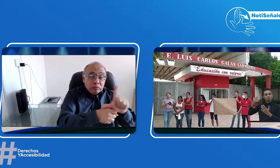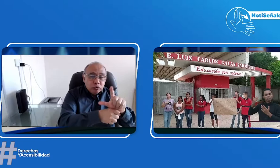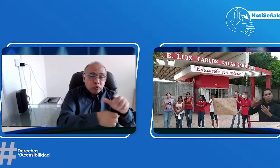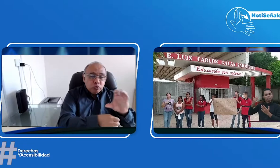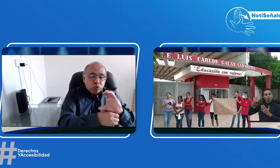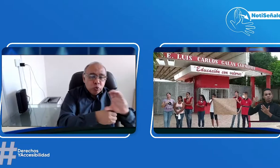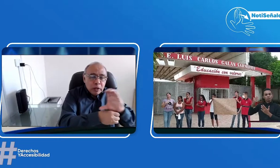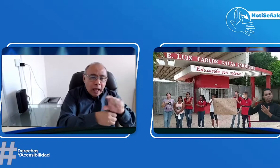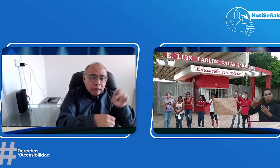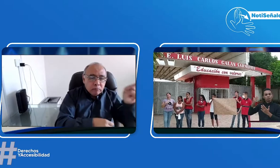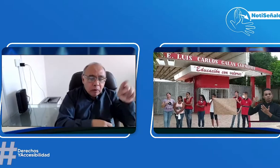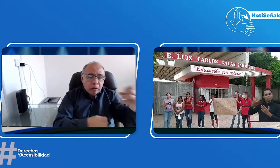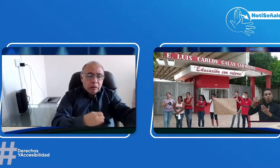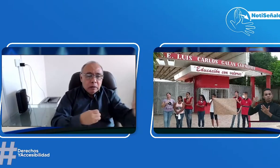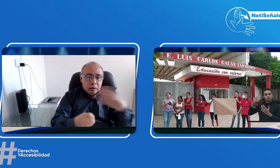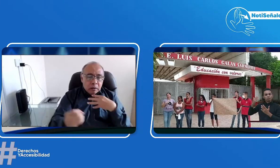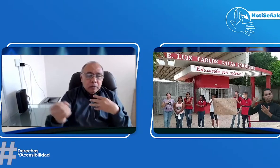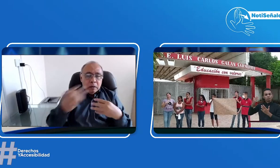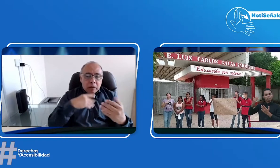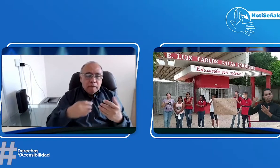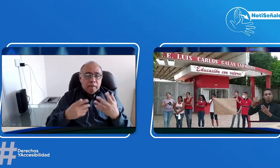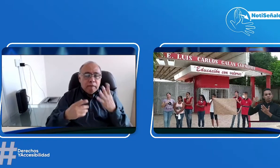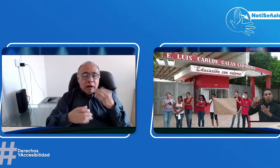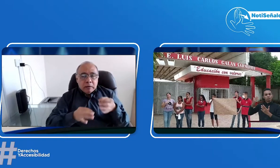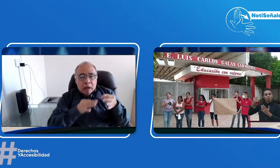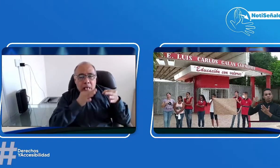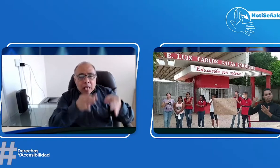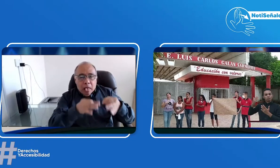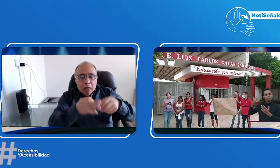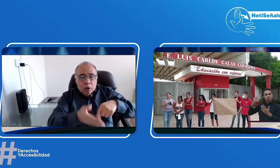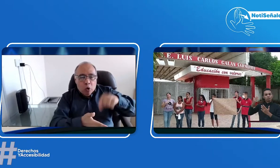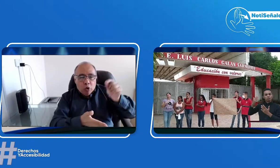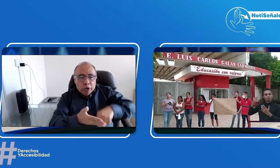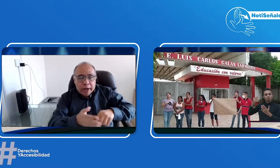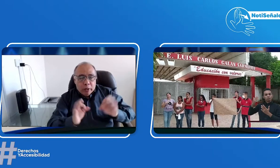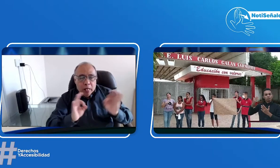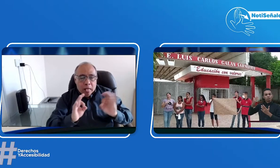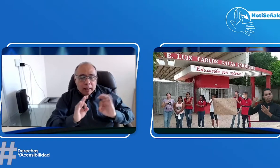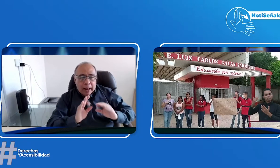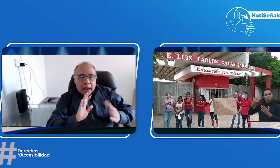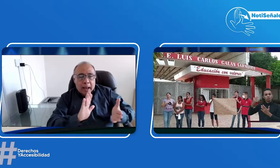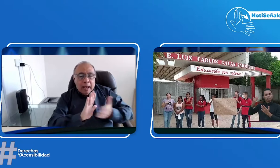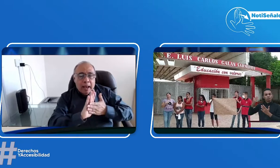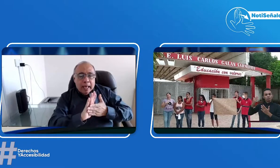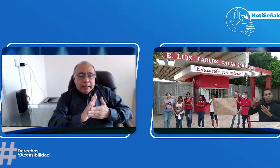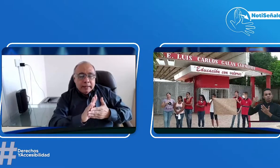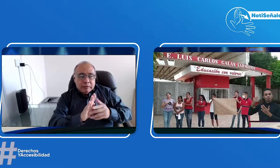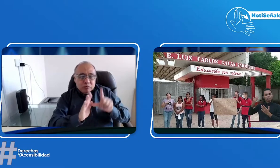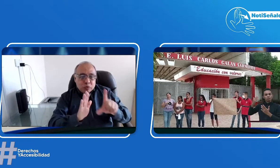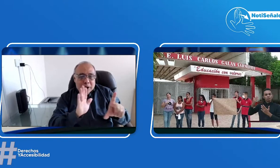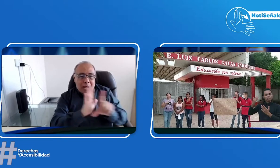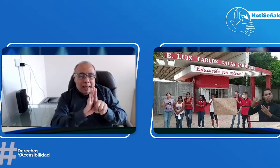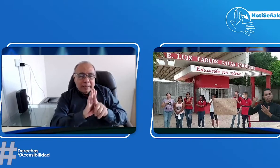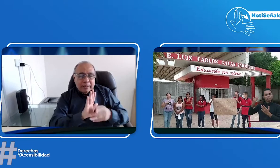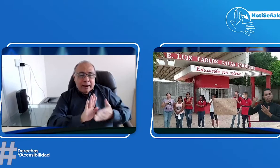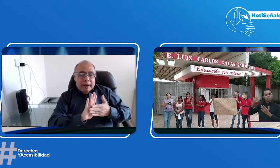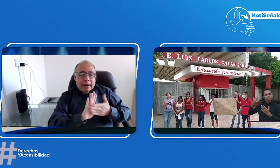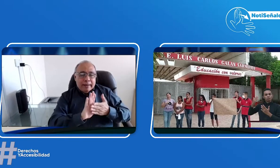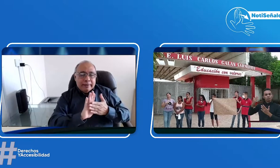colegio, sino que sucedió tanto en el municipio de Agustín Codazzi como en La Jagua del Híbrico, entonces